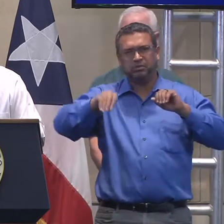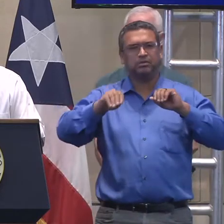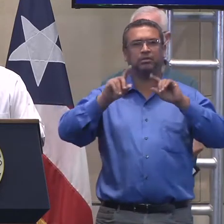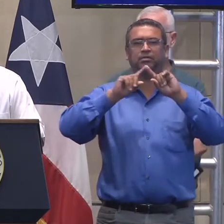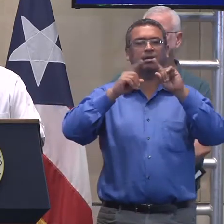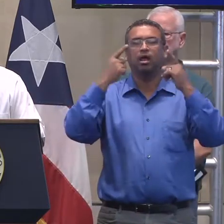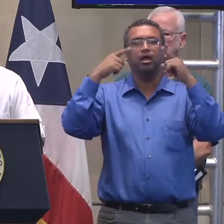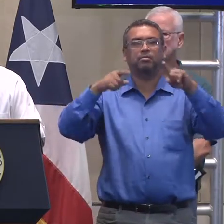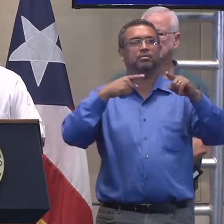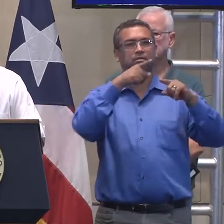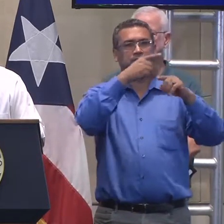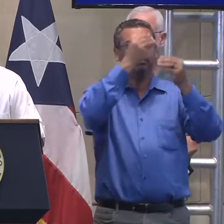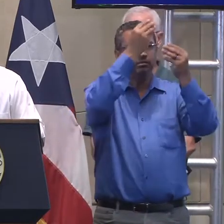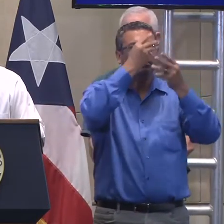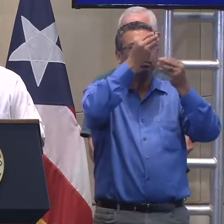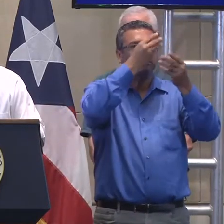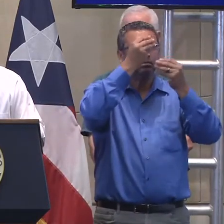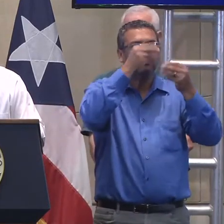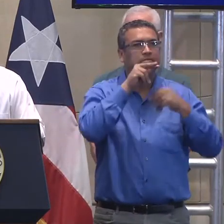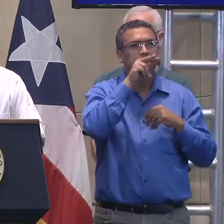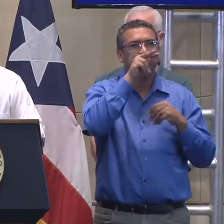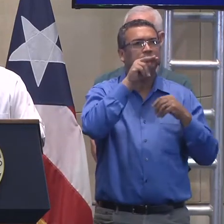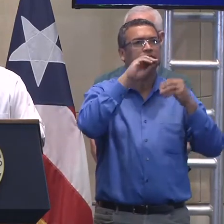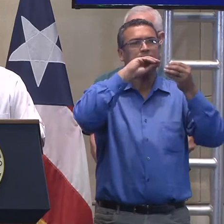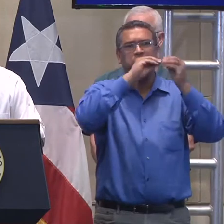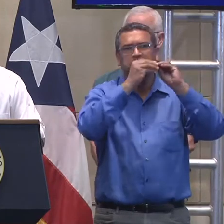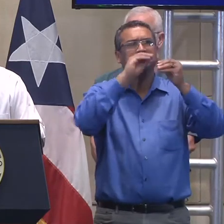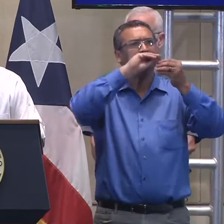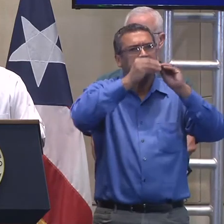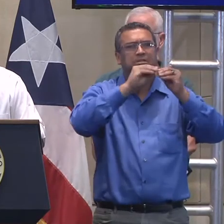gigantesca que el trabajo se ve poco. Eh,